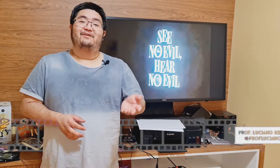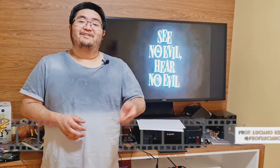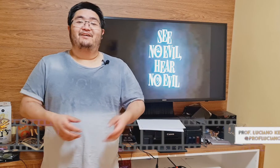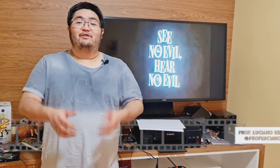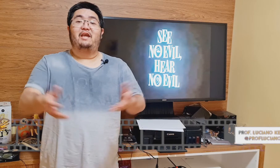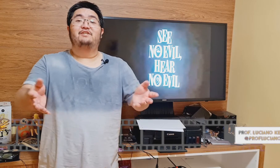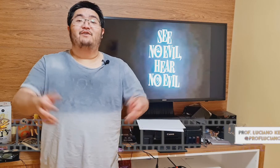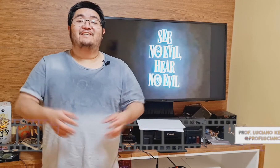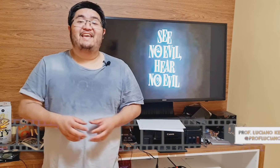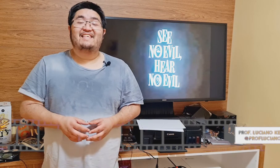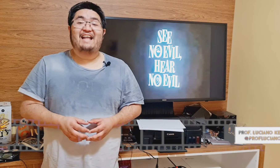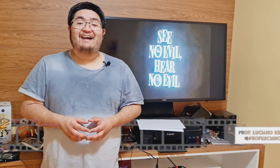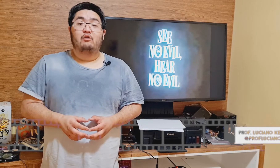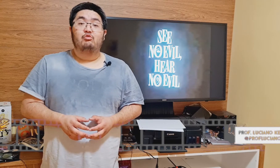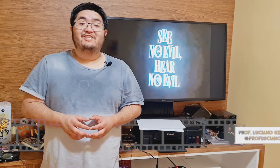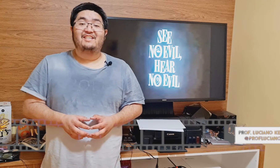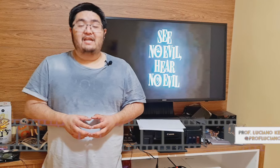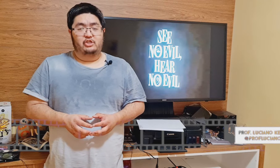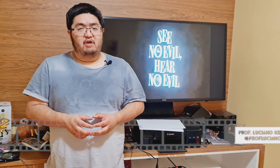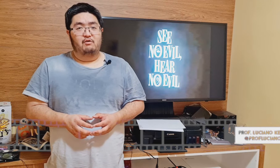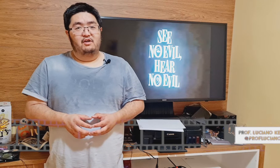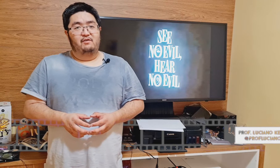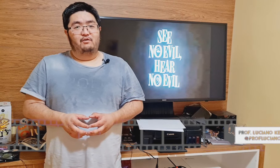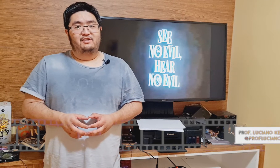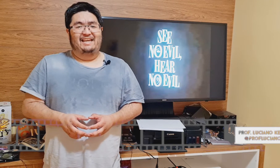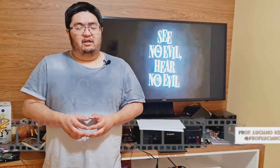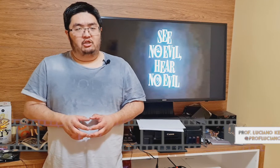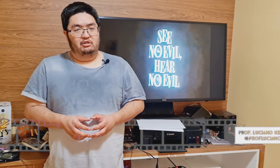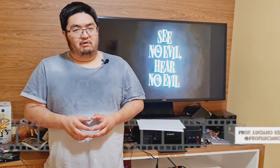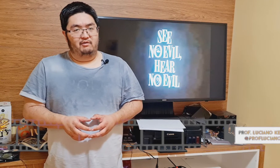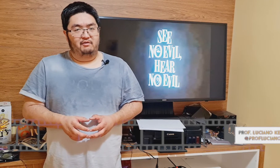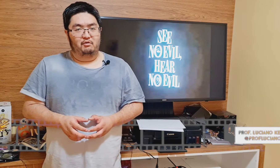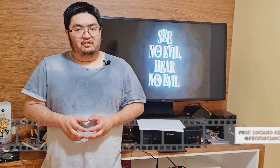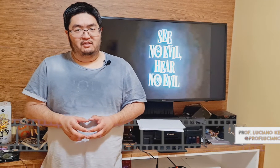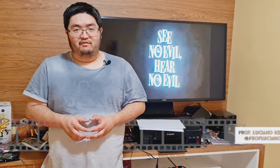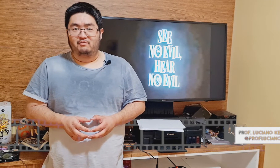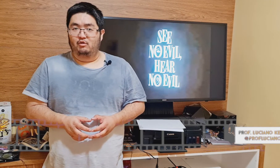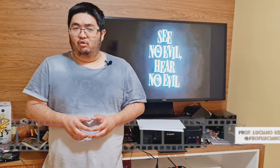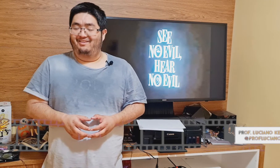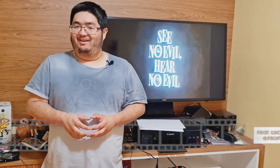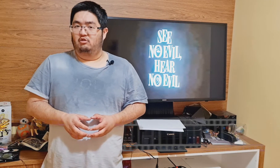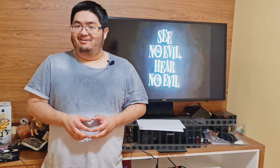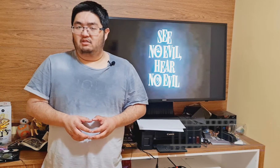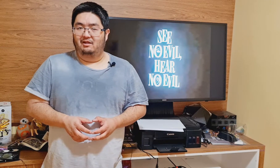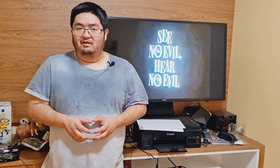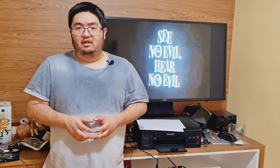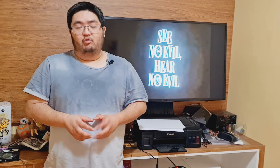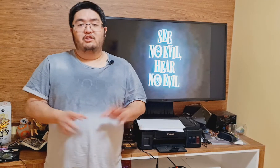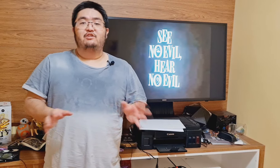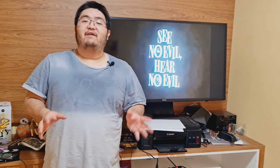Luciano Queijo e você está no Cinegel. Você é cringe igual eu e gosta de filme oitentista? Hoje a gente vai